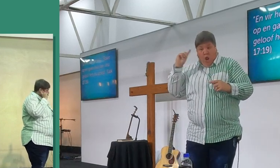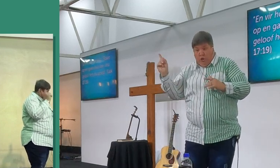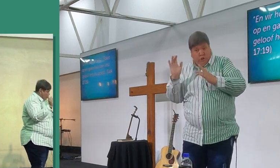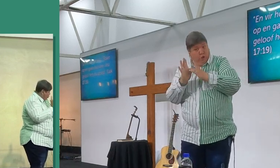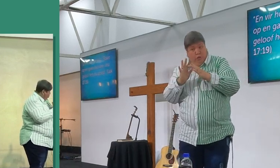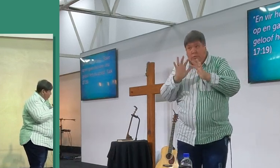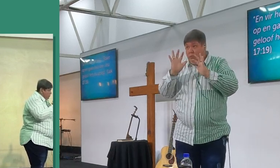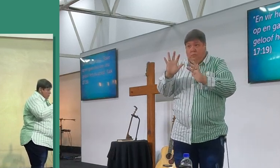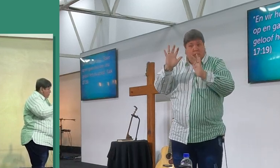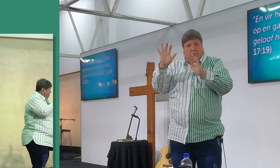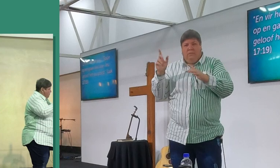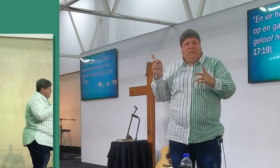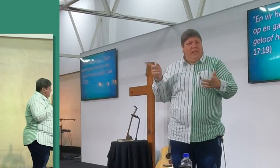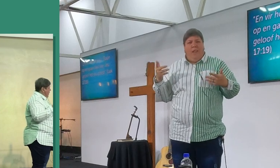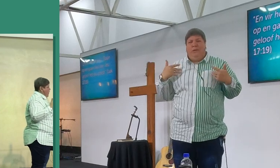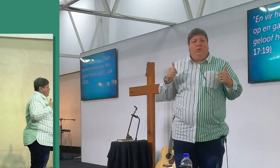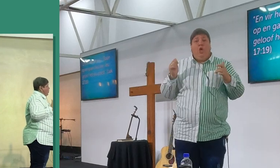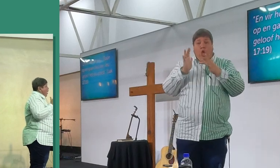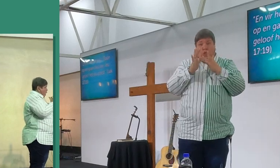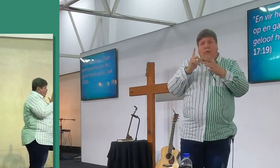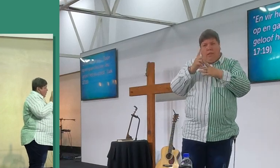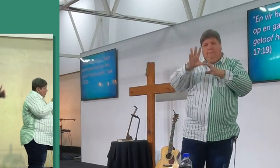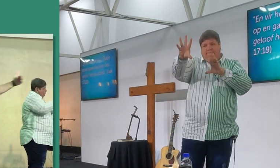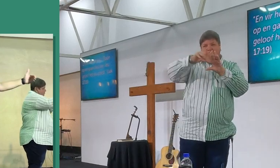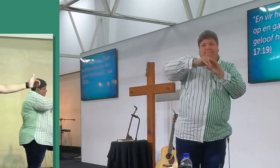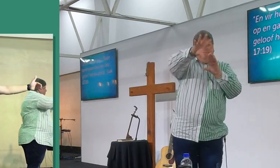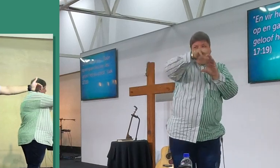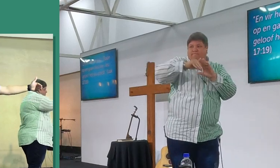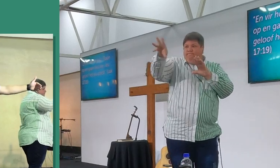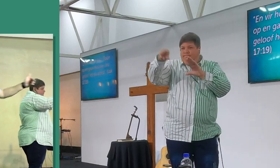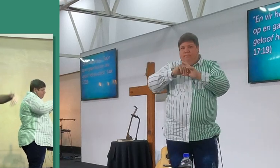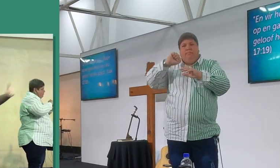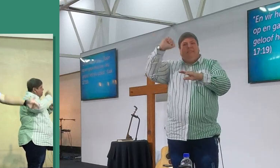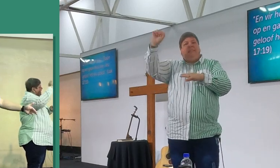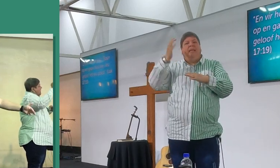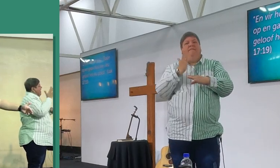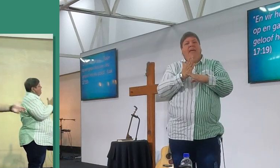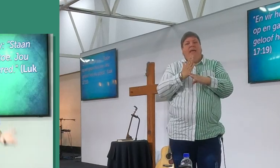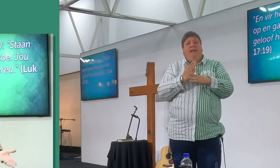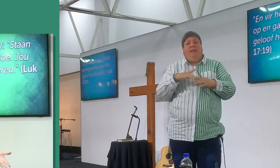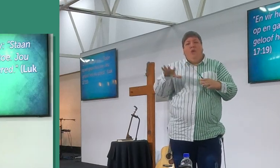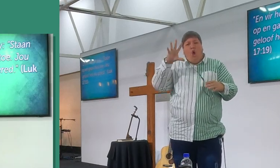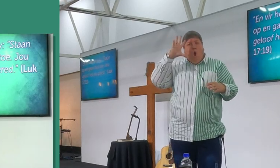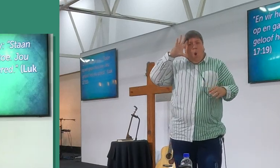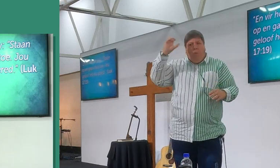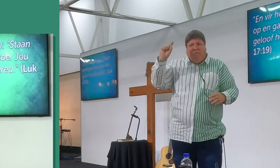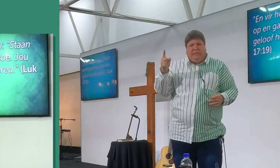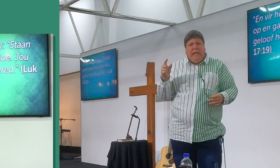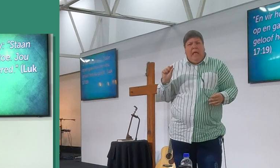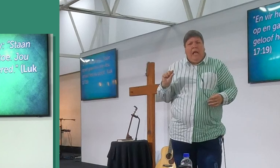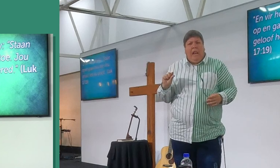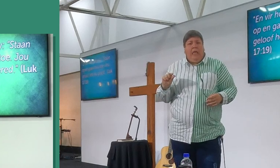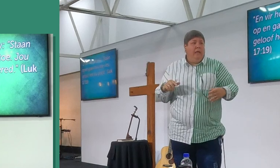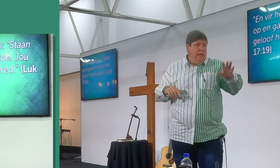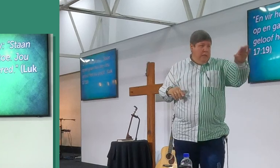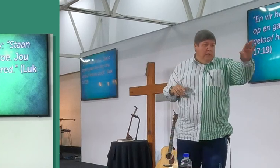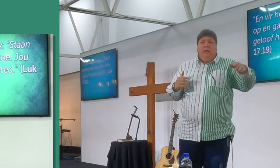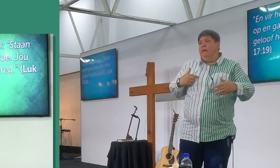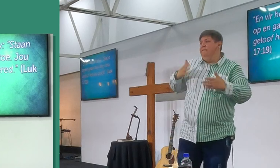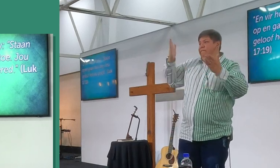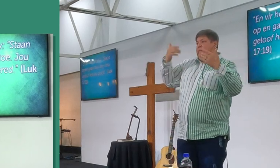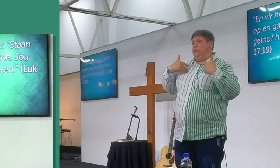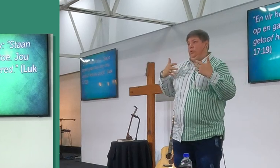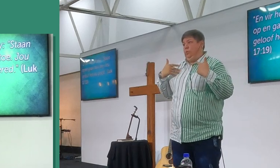Jesus maak ons altijd betrokken by sy werk, dier dat ons die geloofsaksie moet neem, en hulle geloofsaksie was maar min, hulle moes net gegaan het, en gaan weis het, hulle is gezond,